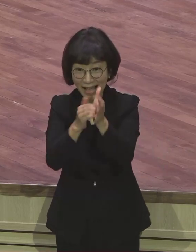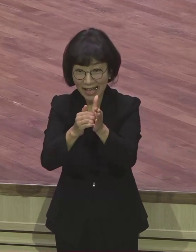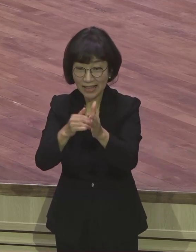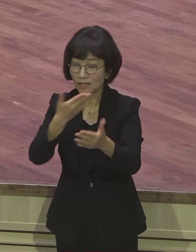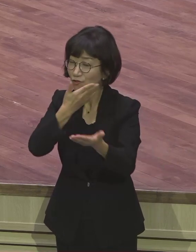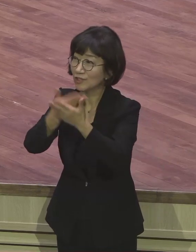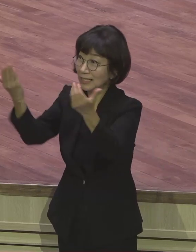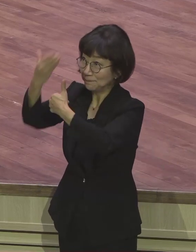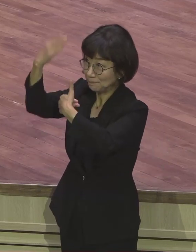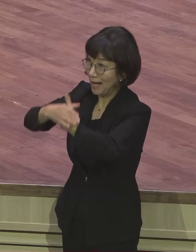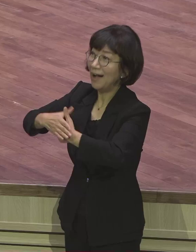감사하구나.